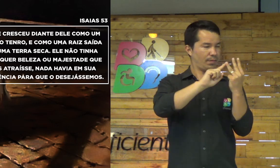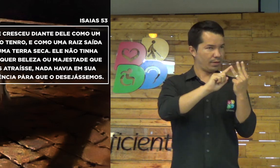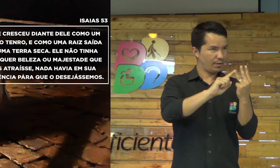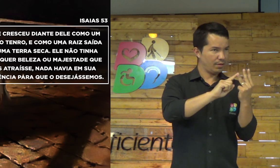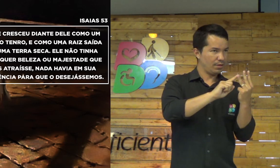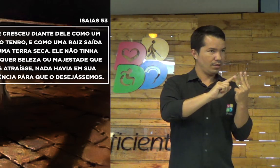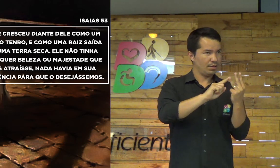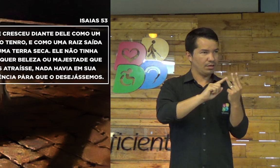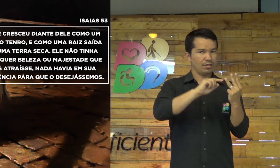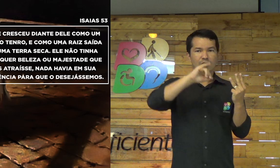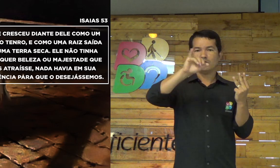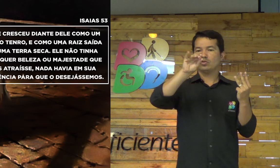O terceiro,